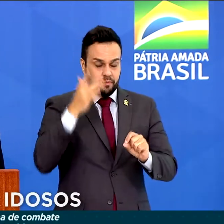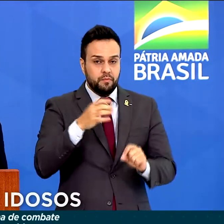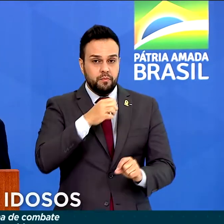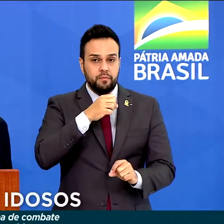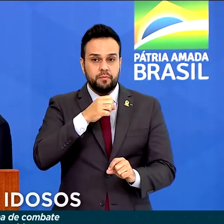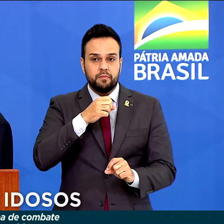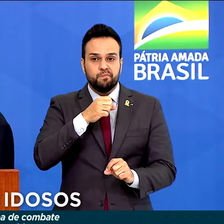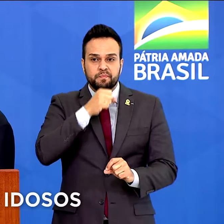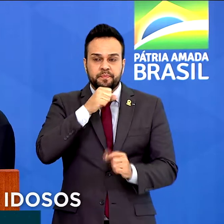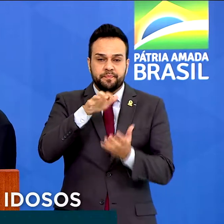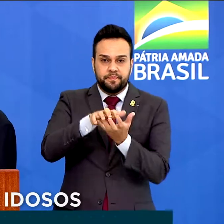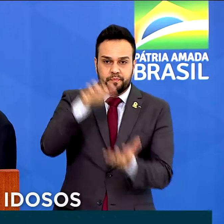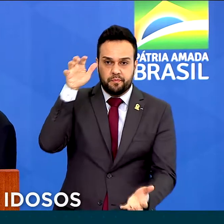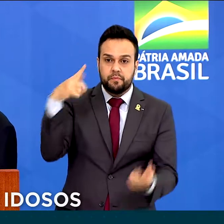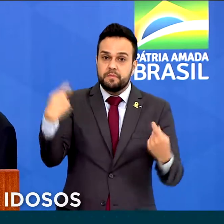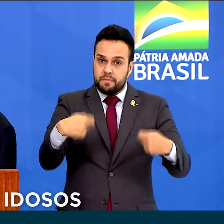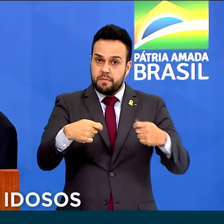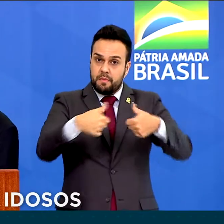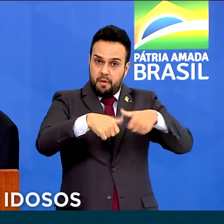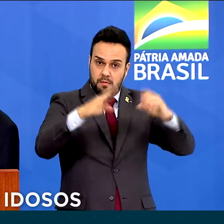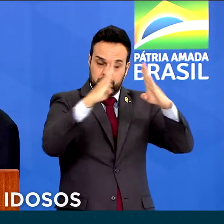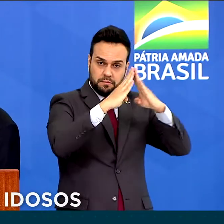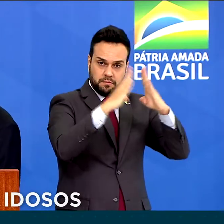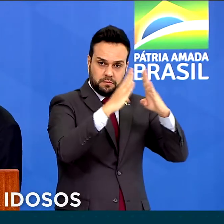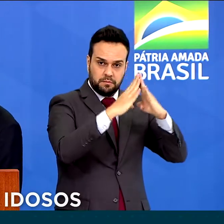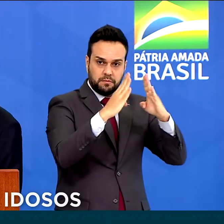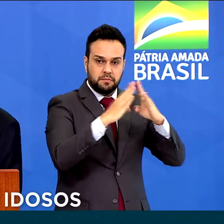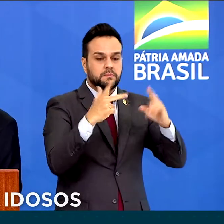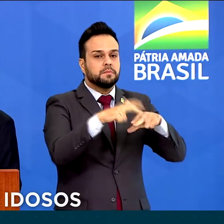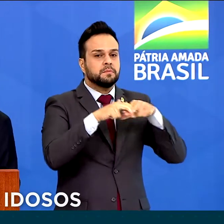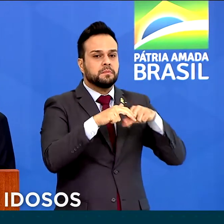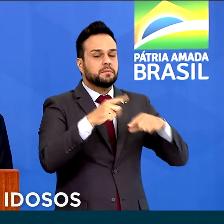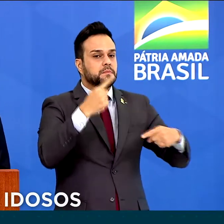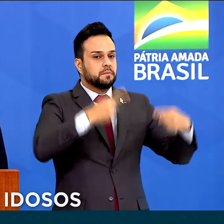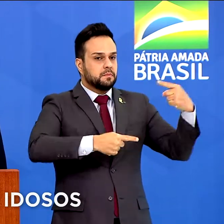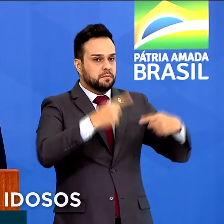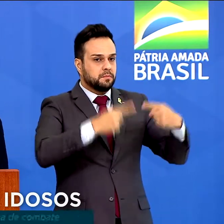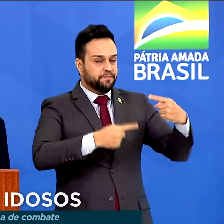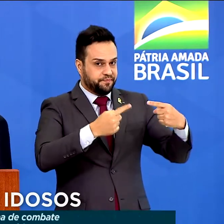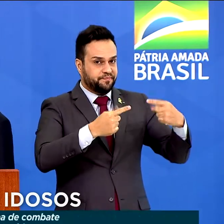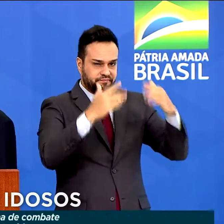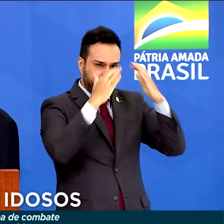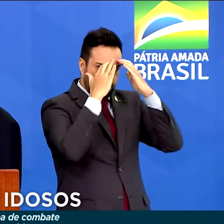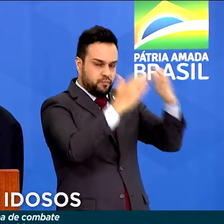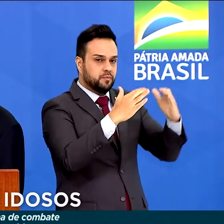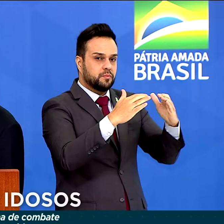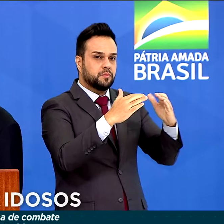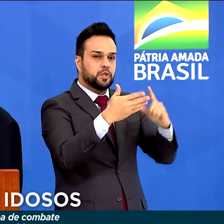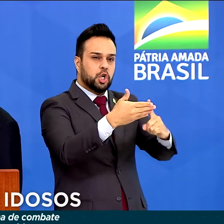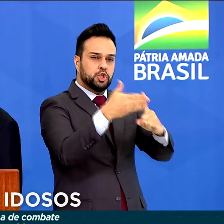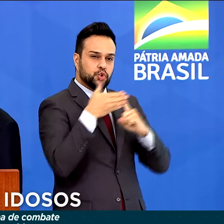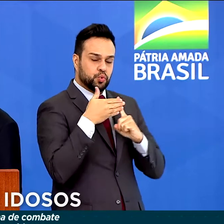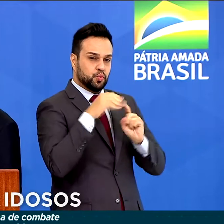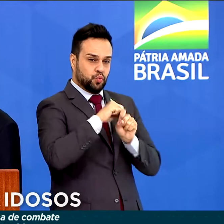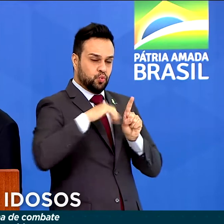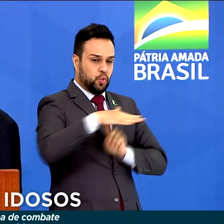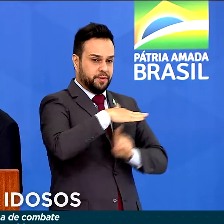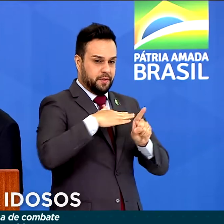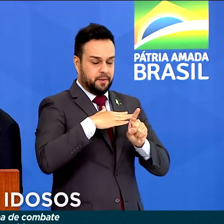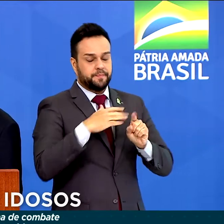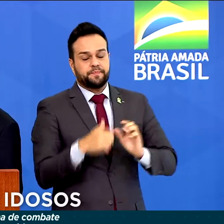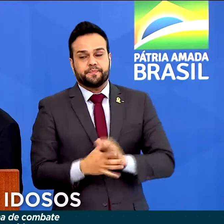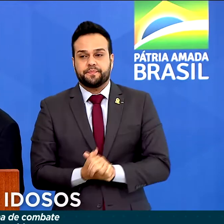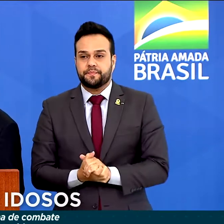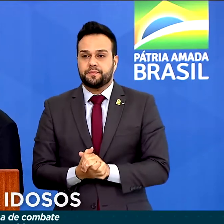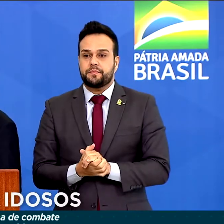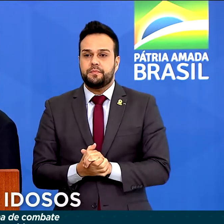precisaram ficar em casas, atendendo a uma política de isolamento social e acessando, até para fins